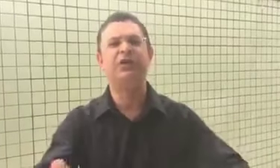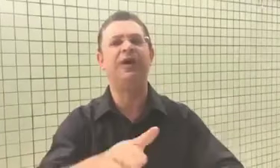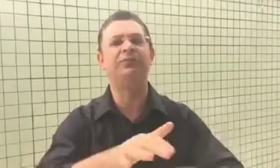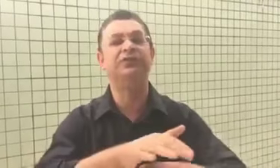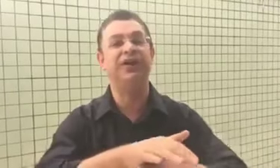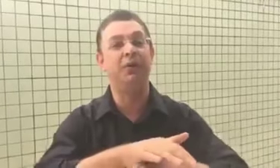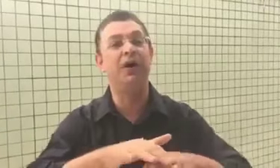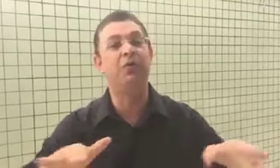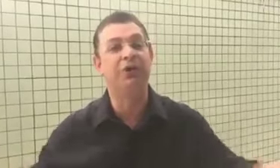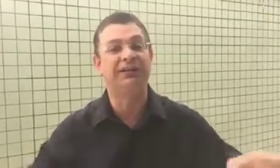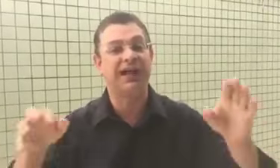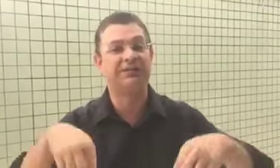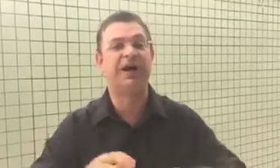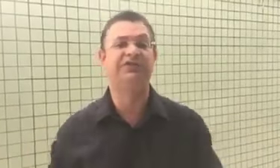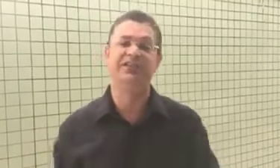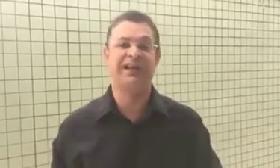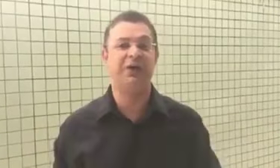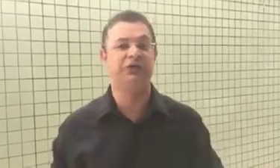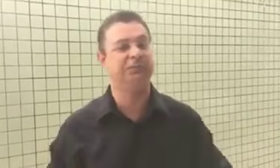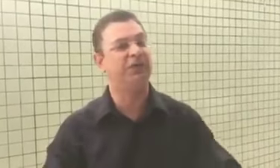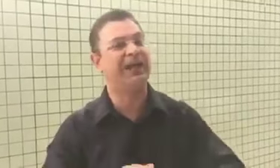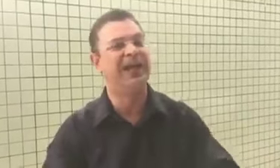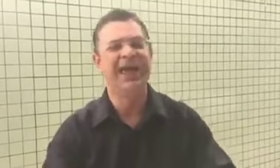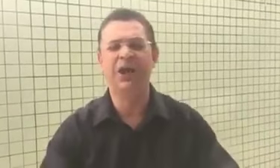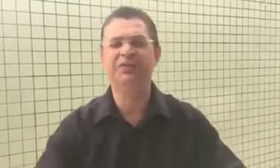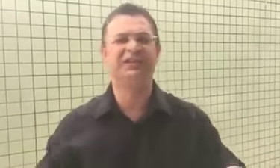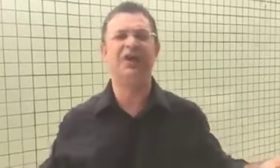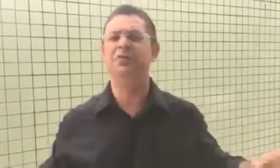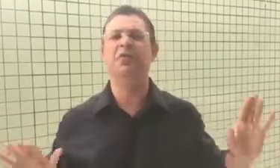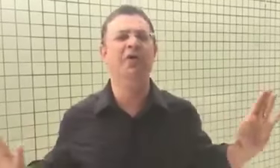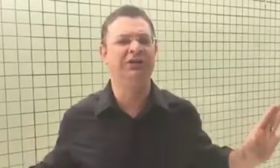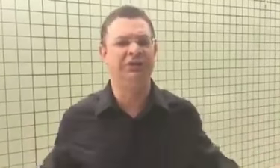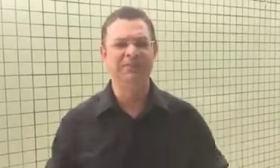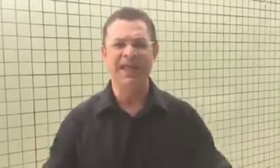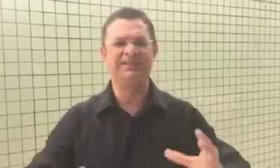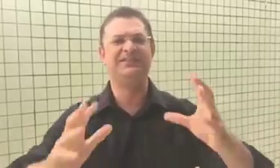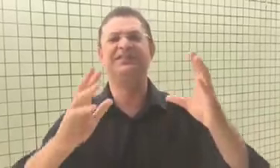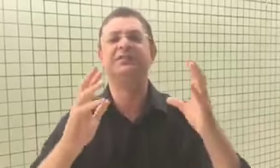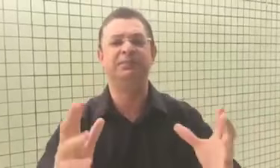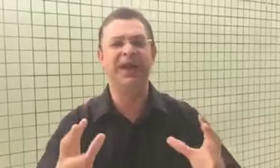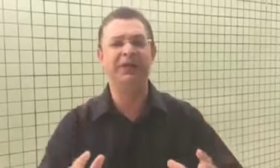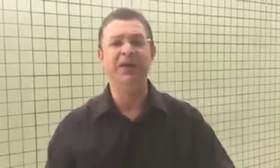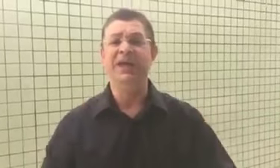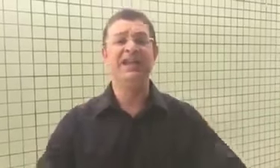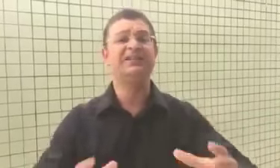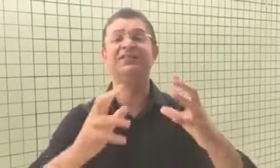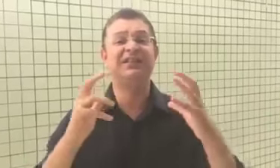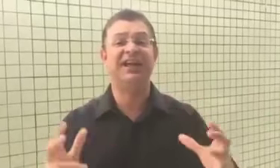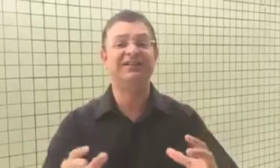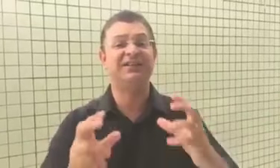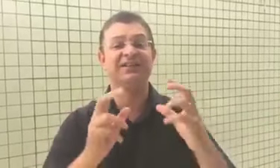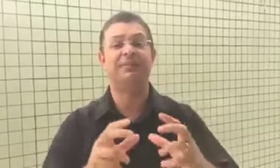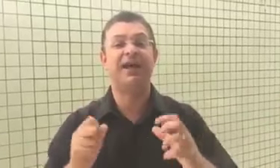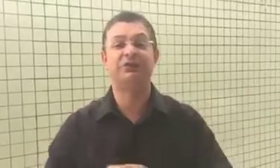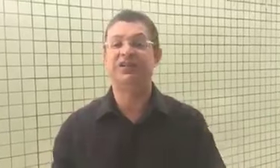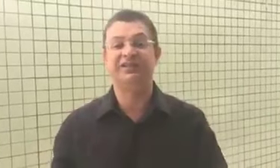nós vamos ver o angu que está debaixo desse caroço, porque eu estranho muito esse desespero e esse interesse dessa meia dúzia de